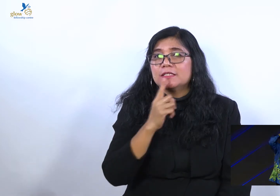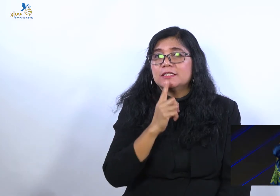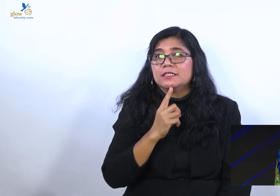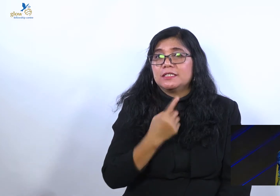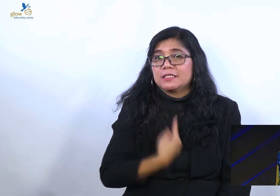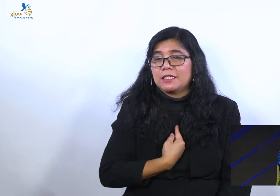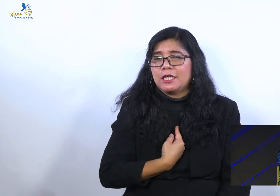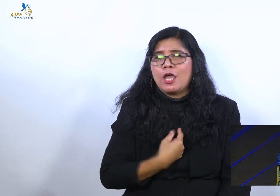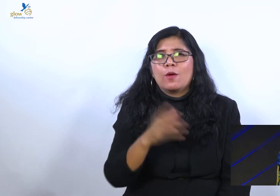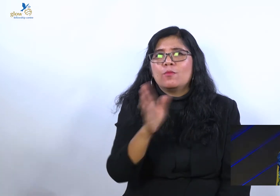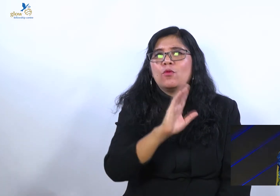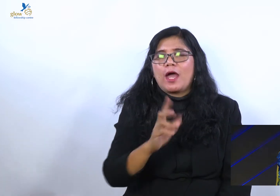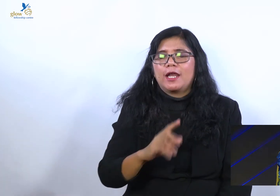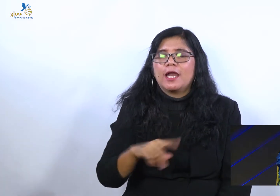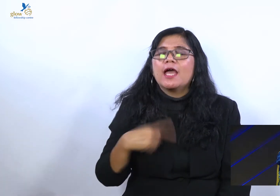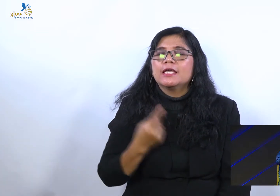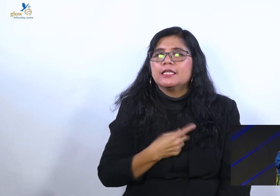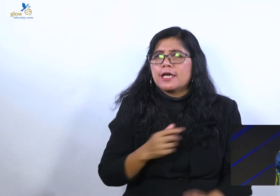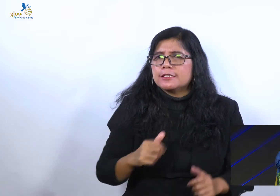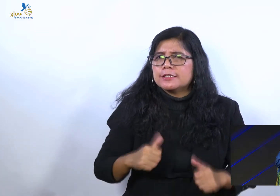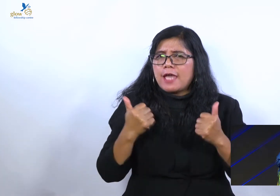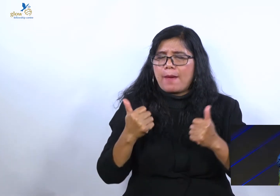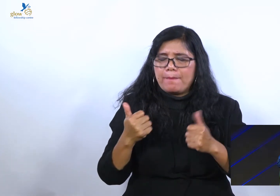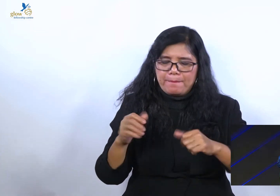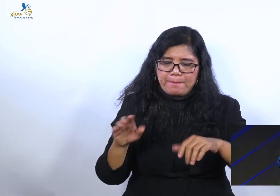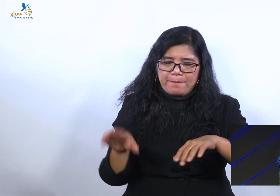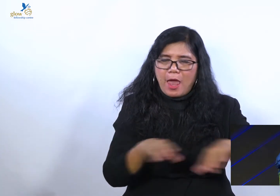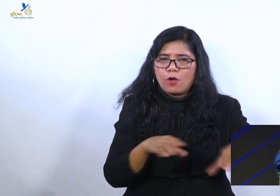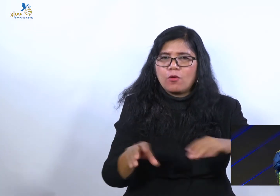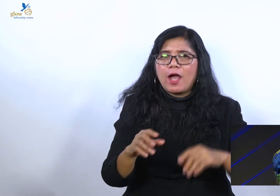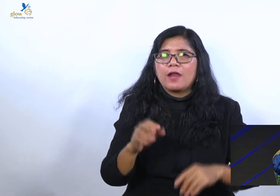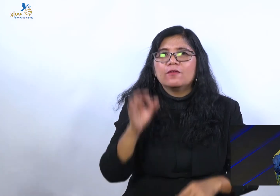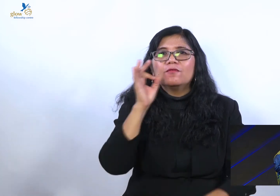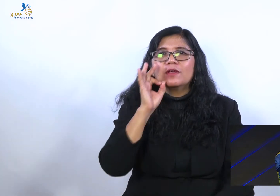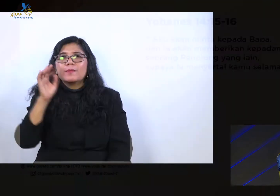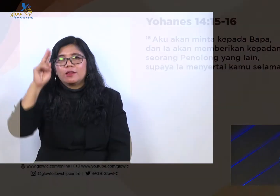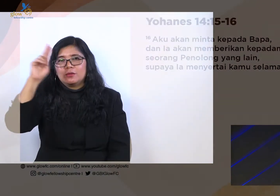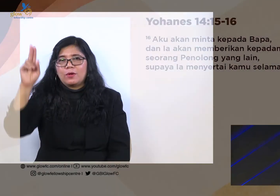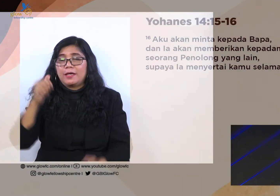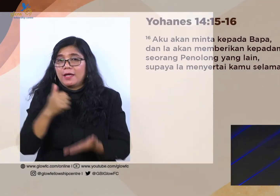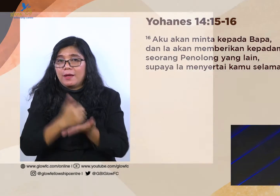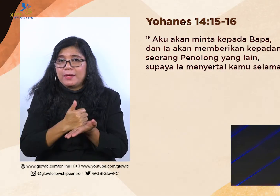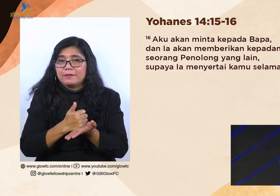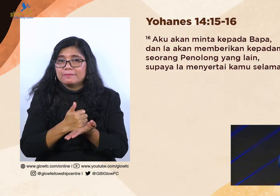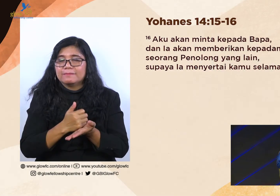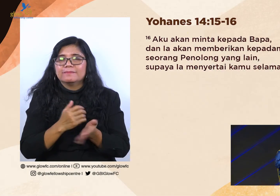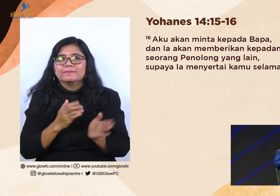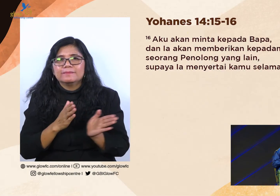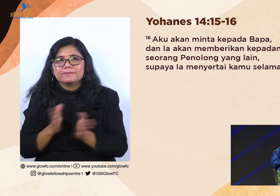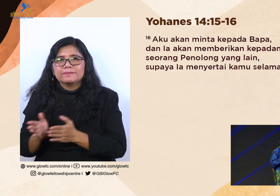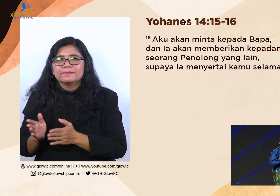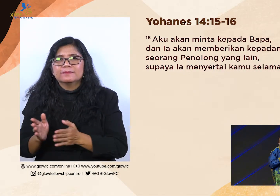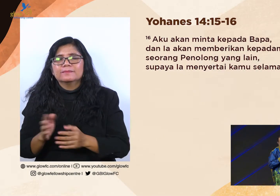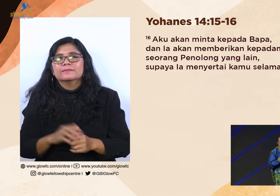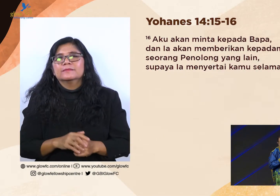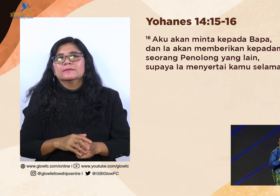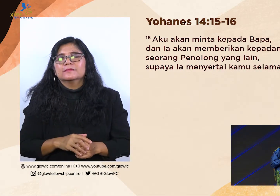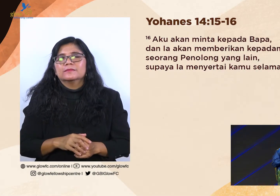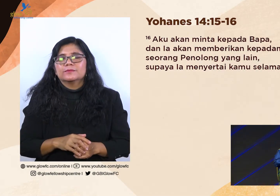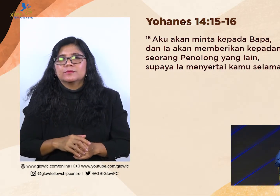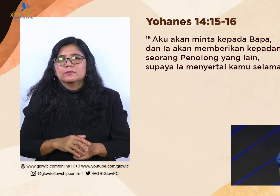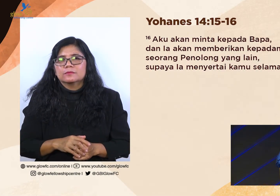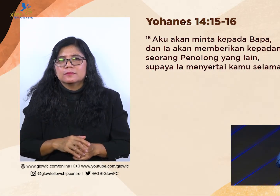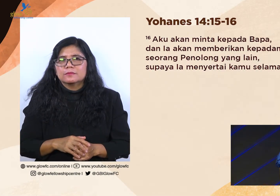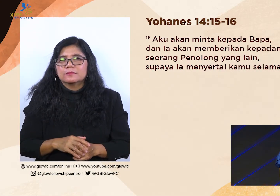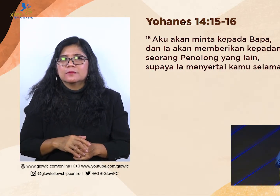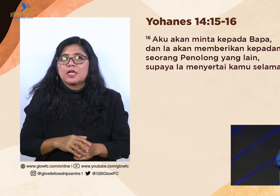Tetapi siap melakukan segala yang diperintahkan Tuhan. Selanjutnya, klik. Ayat 16. Aku akan minta kepada